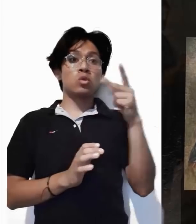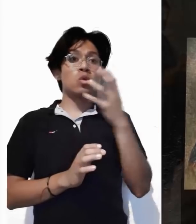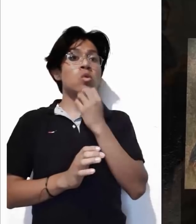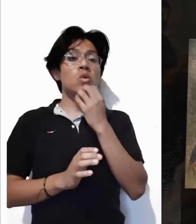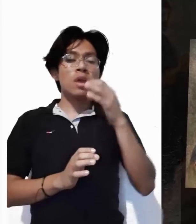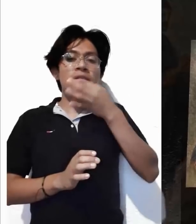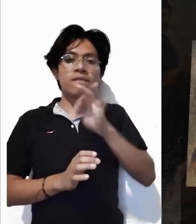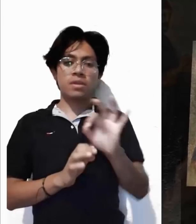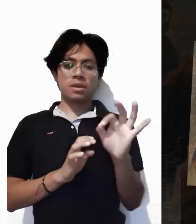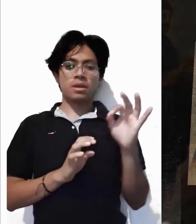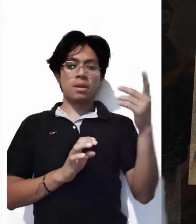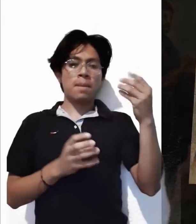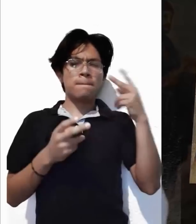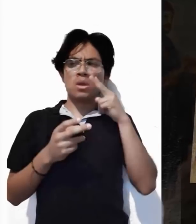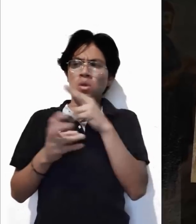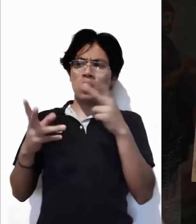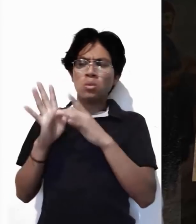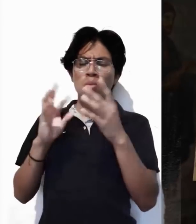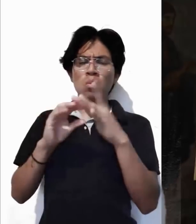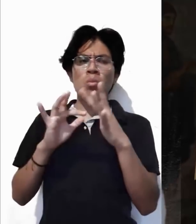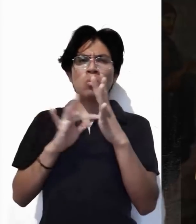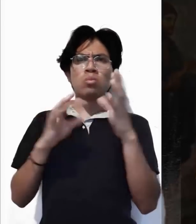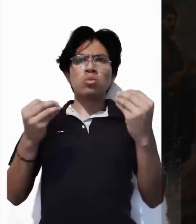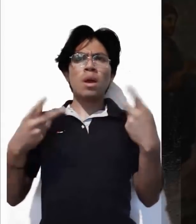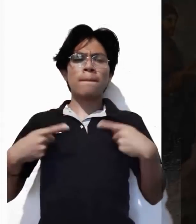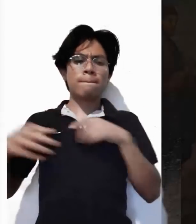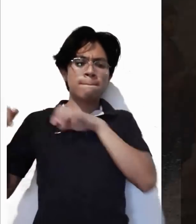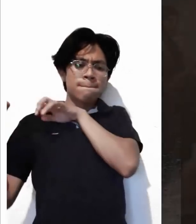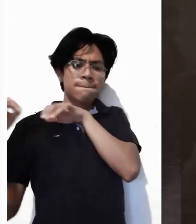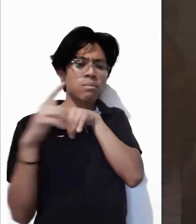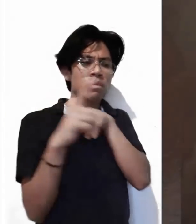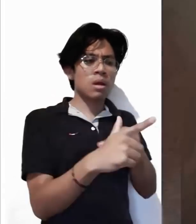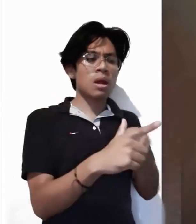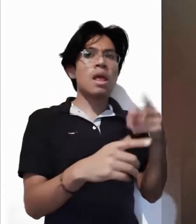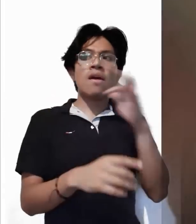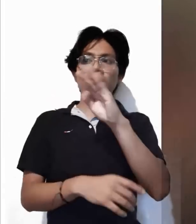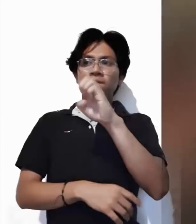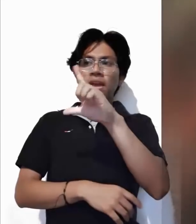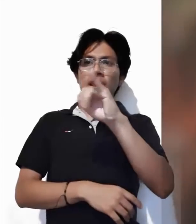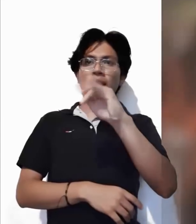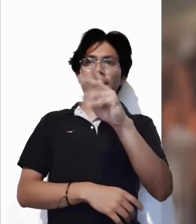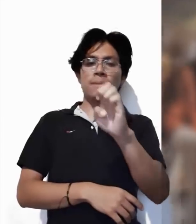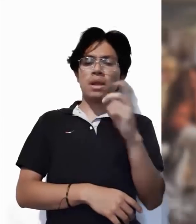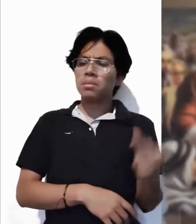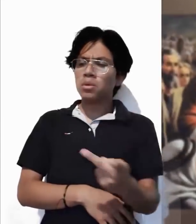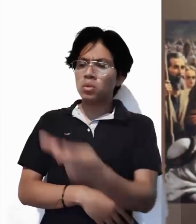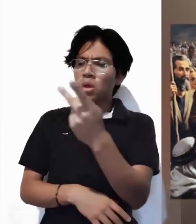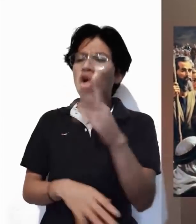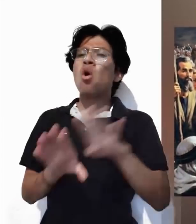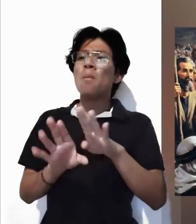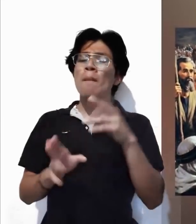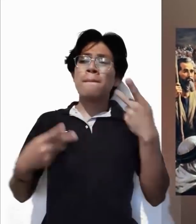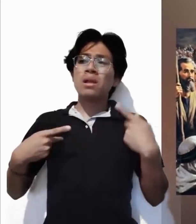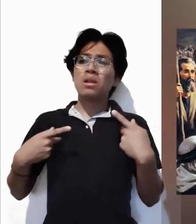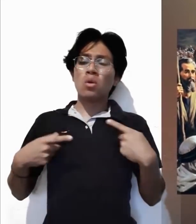Viendo Jesús que mucha gente lo seguía, le dijo a Felipe, ¿Cómo compraremos pan para que coman estos? Le